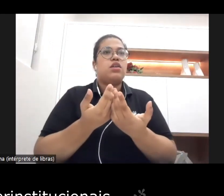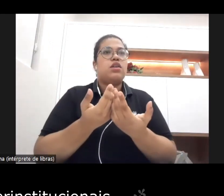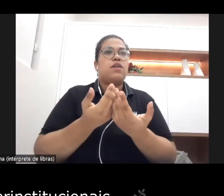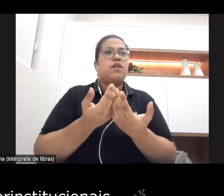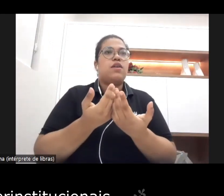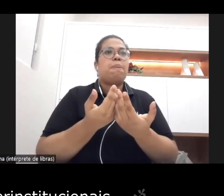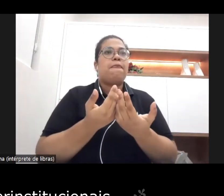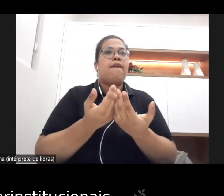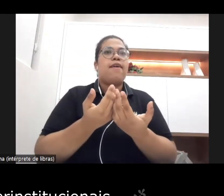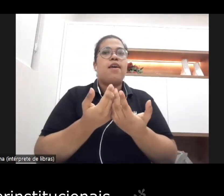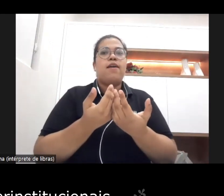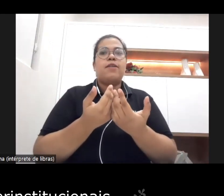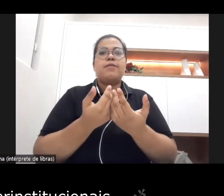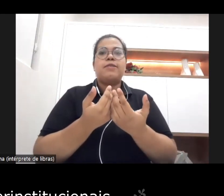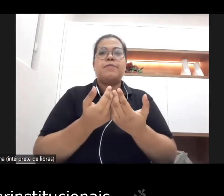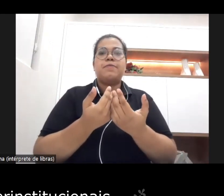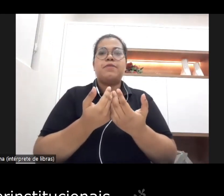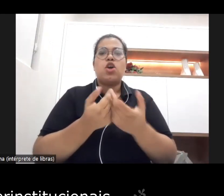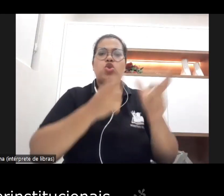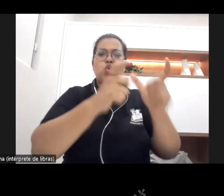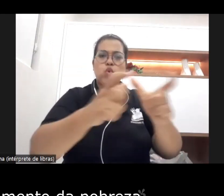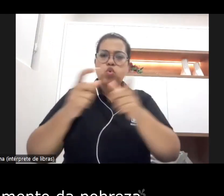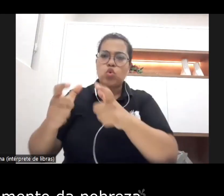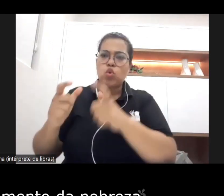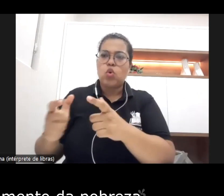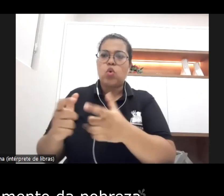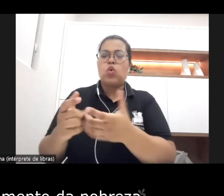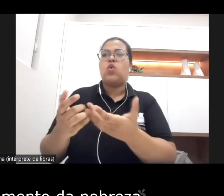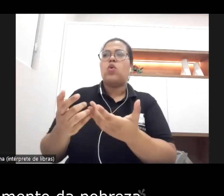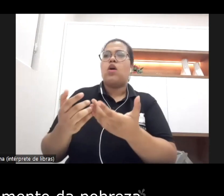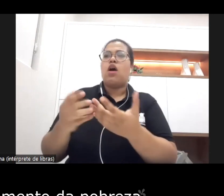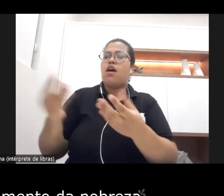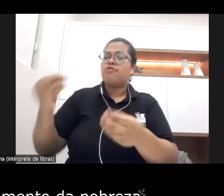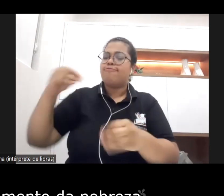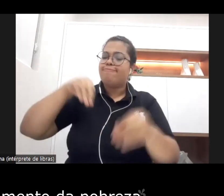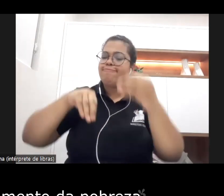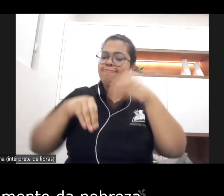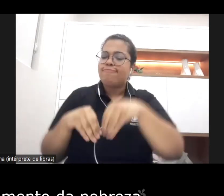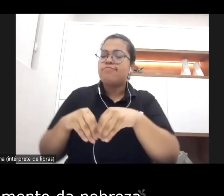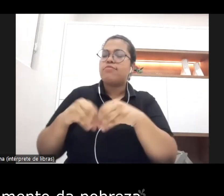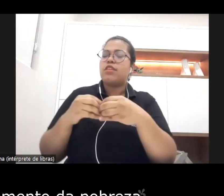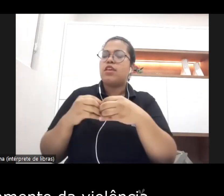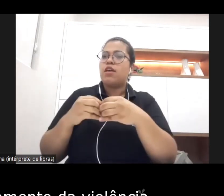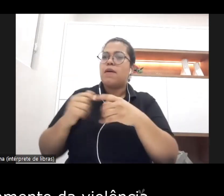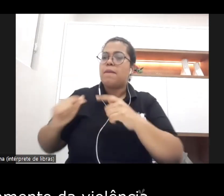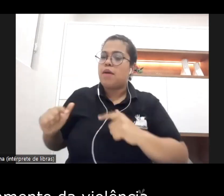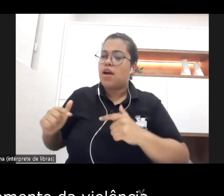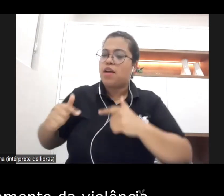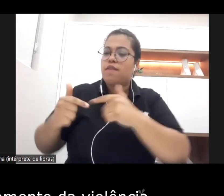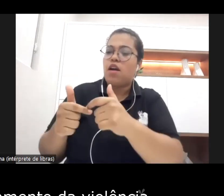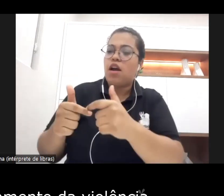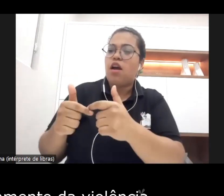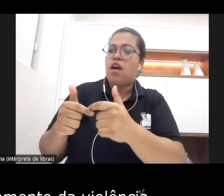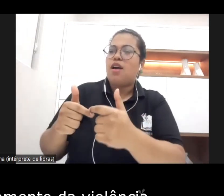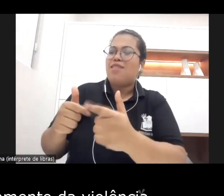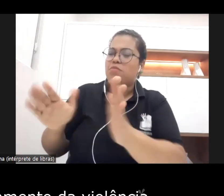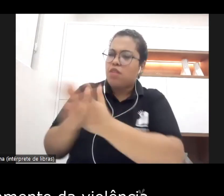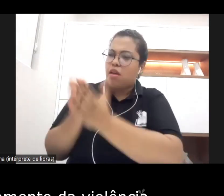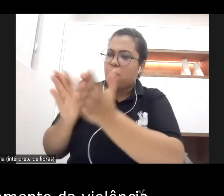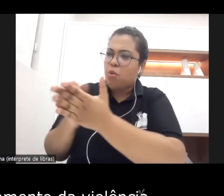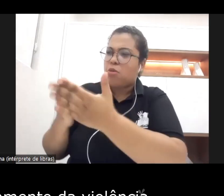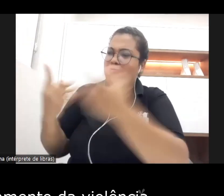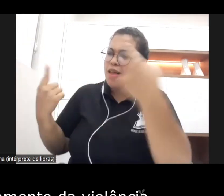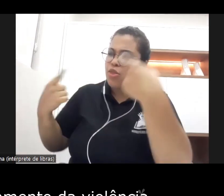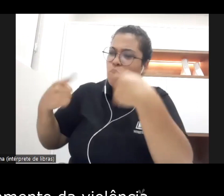institucionais e interinstitucionais voltados para o enfrentamento da pobreza voltados para o